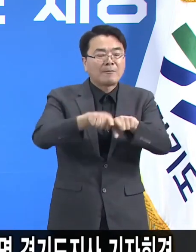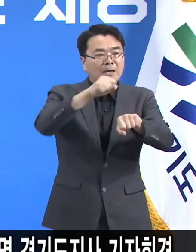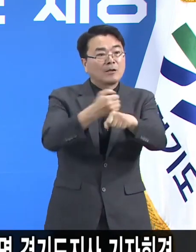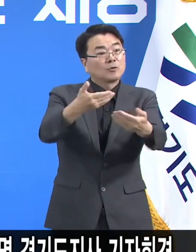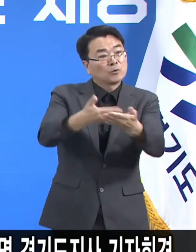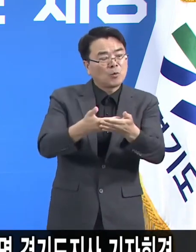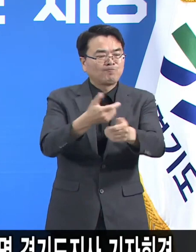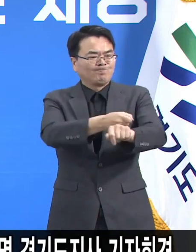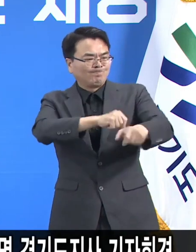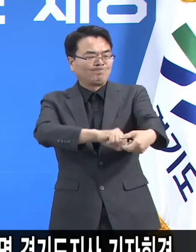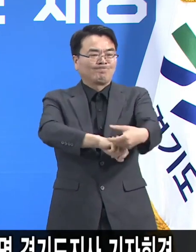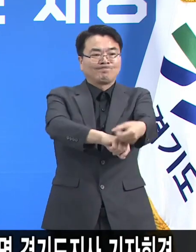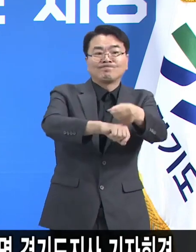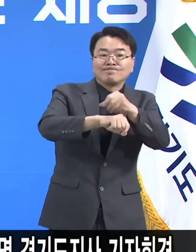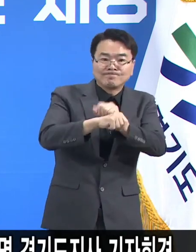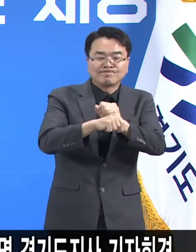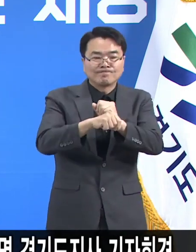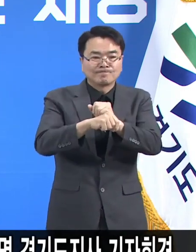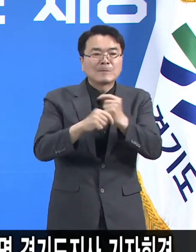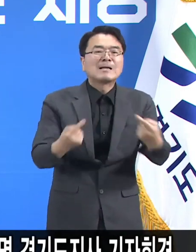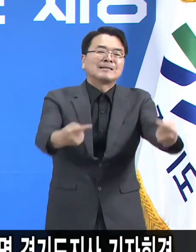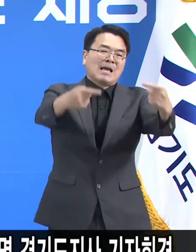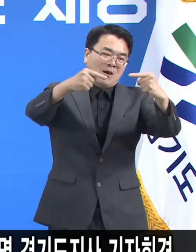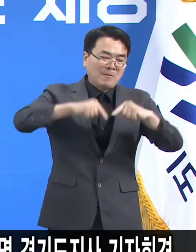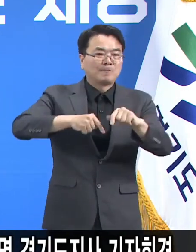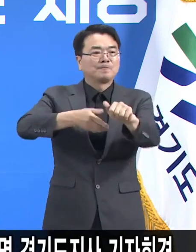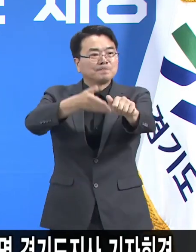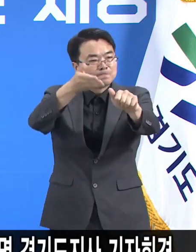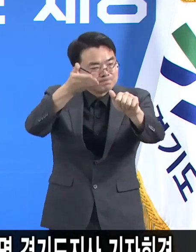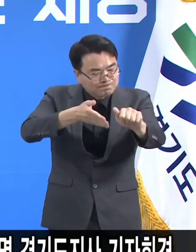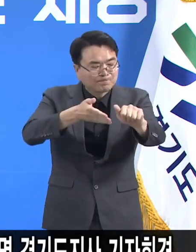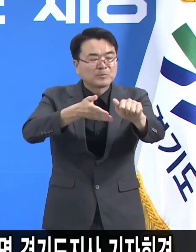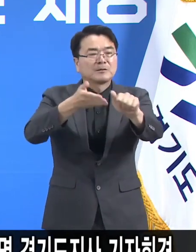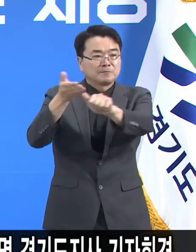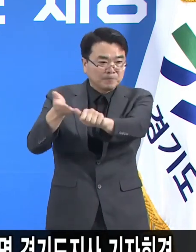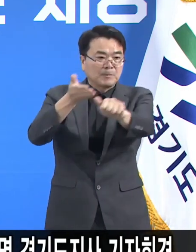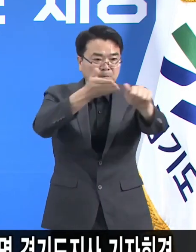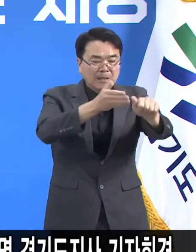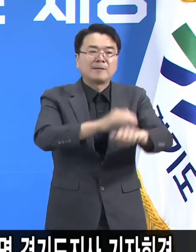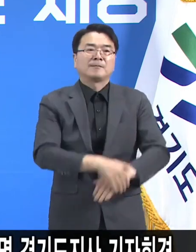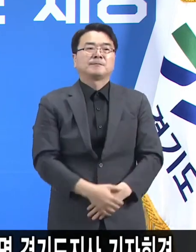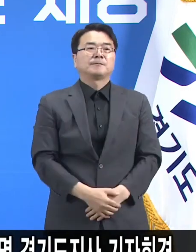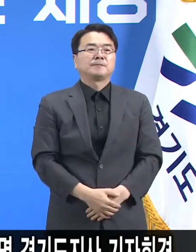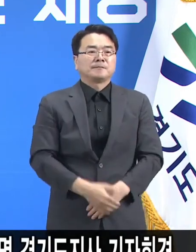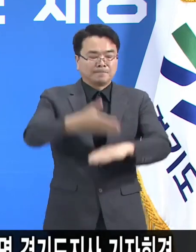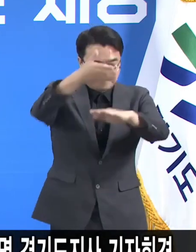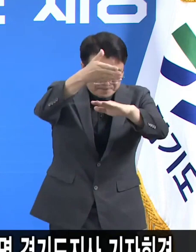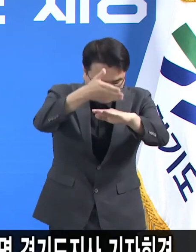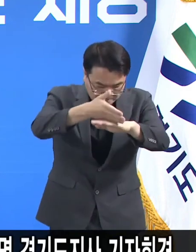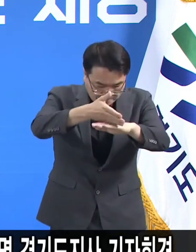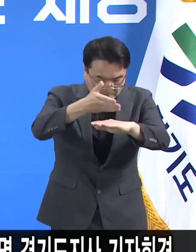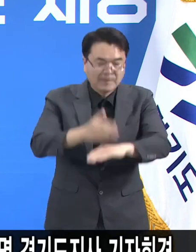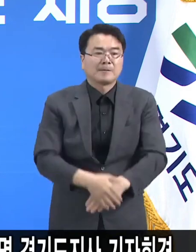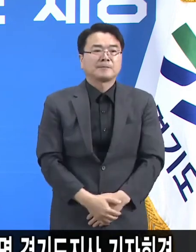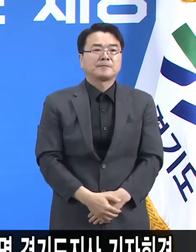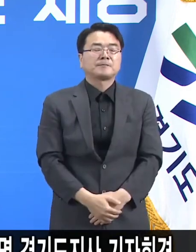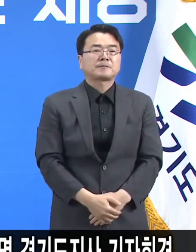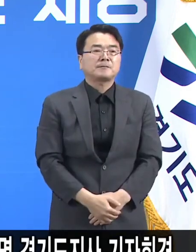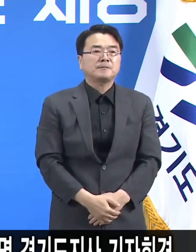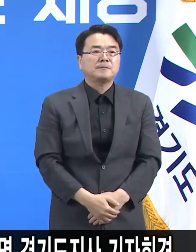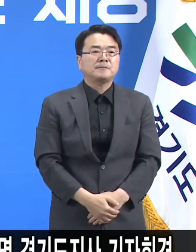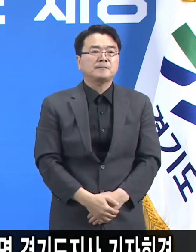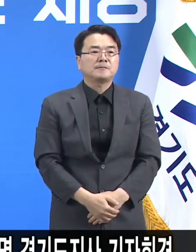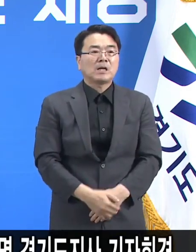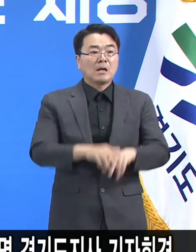적극적으로 참여해 주시기를 다시 한번 재산 부탁드립니다. 감사합니다. 이어서